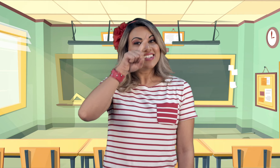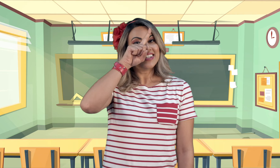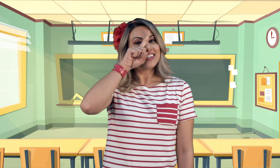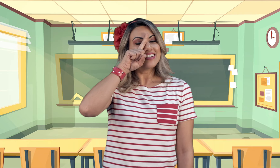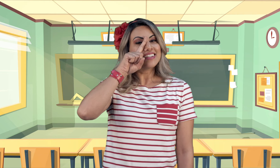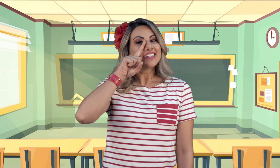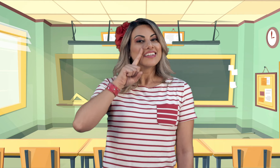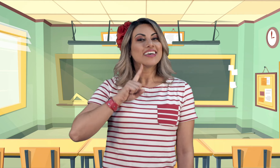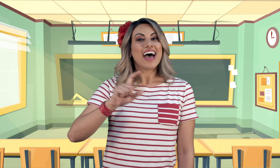Amarelo...